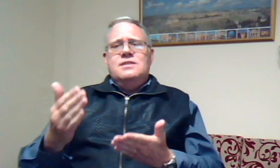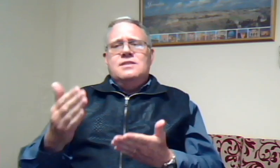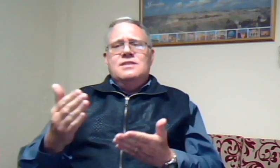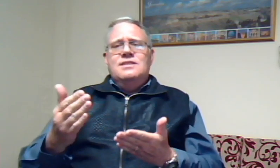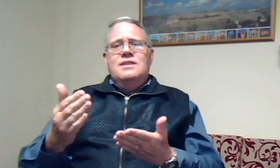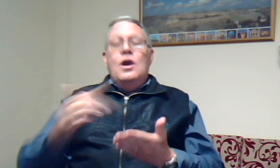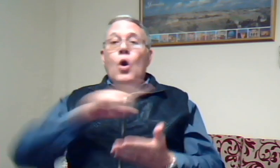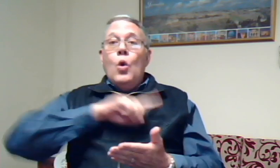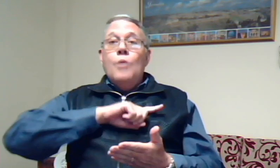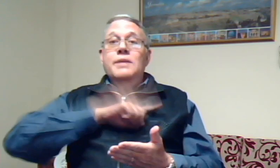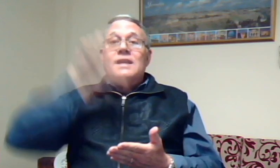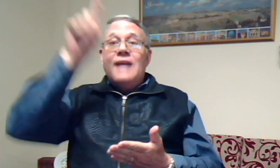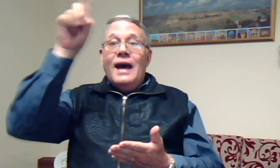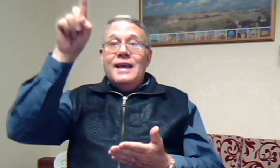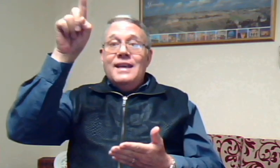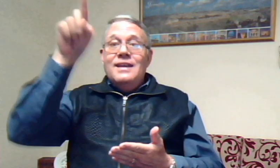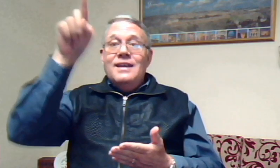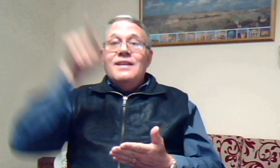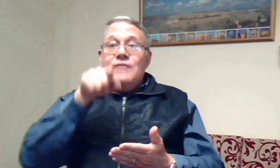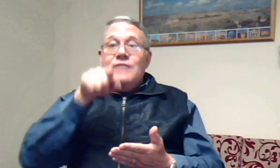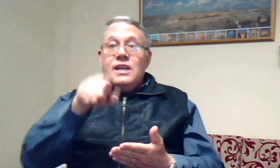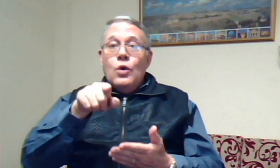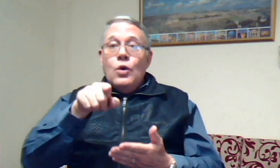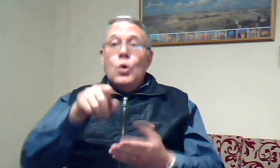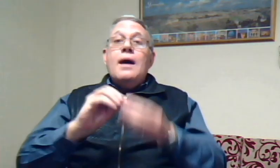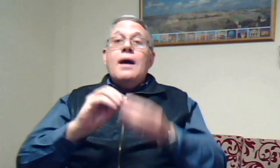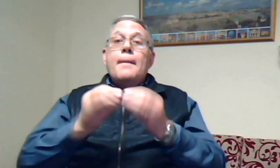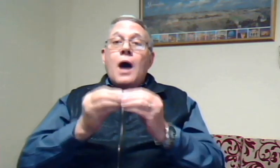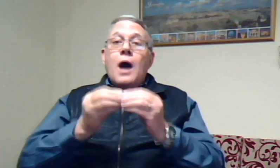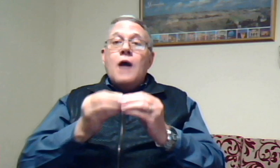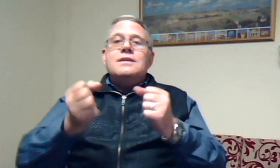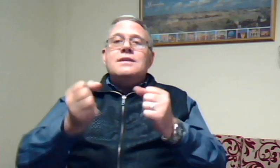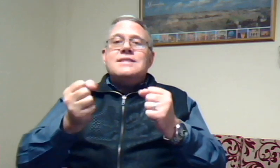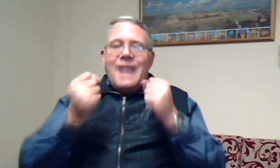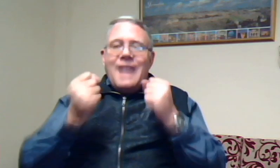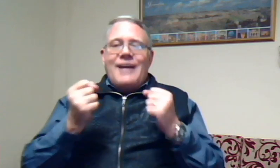omdat hy vir jou maak sterk